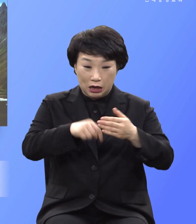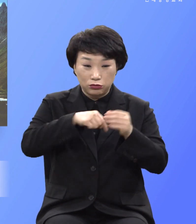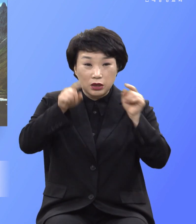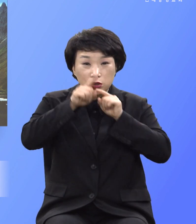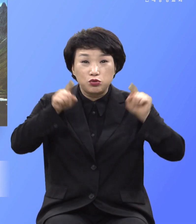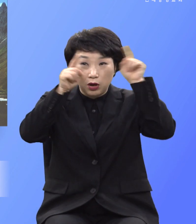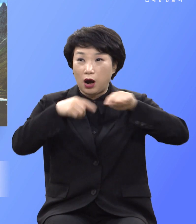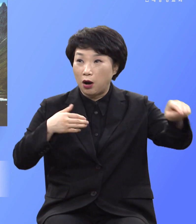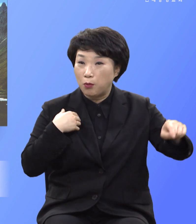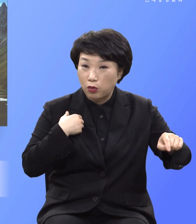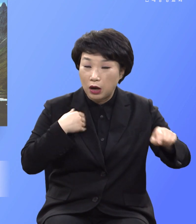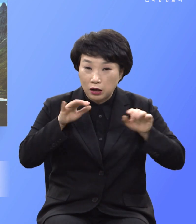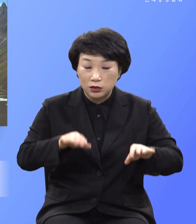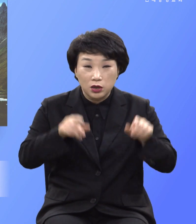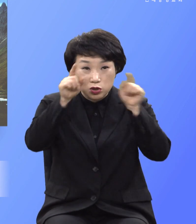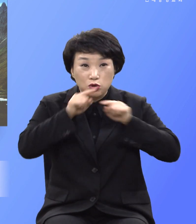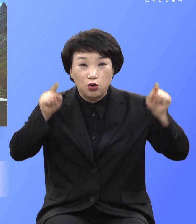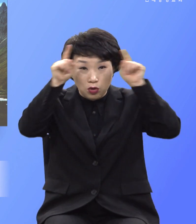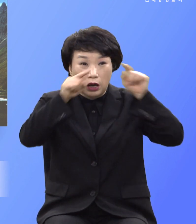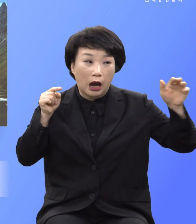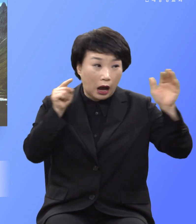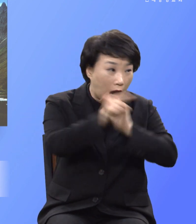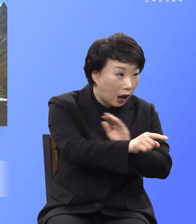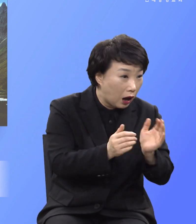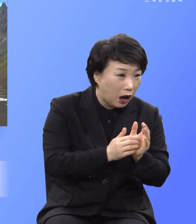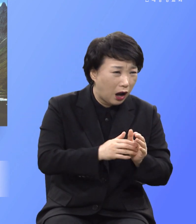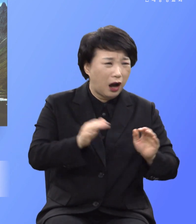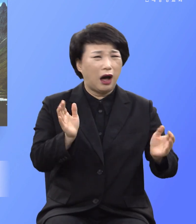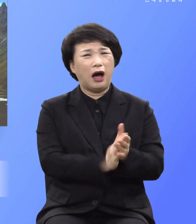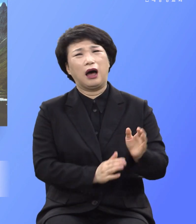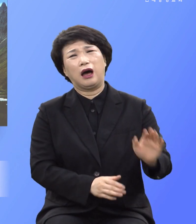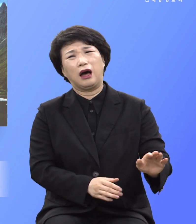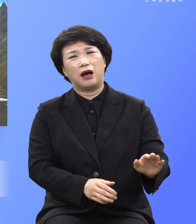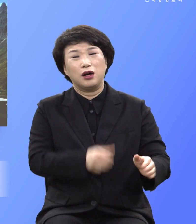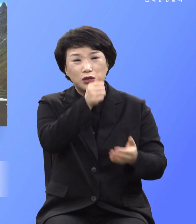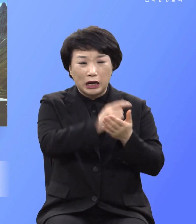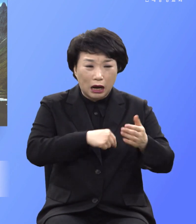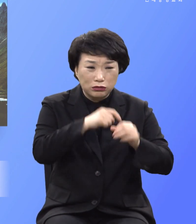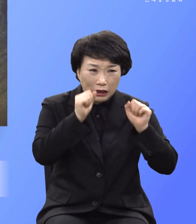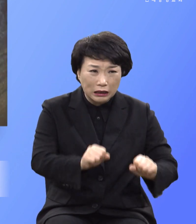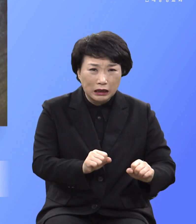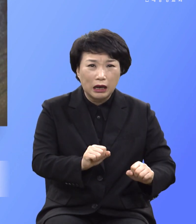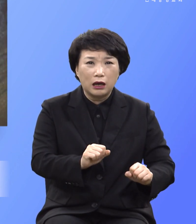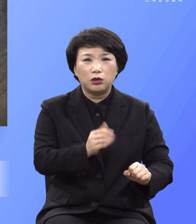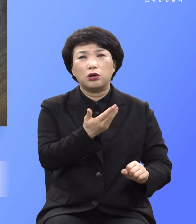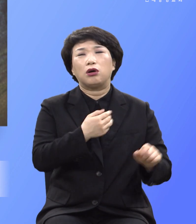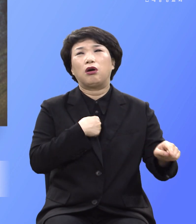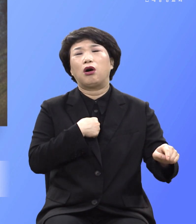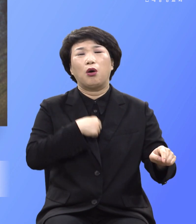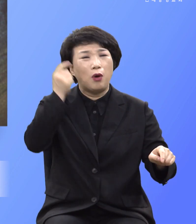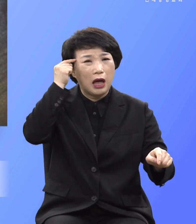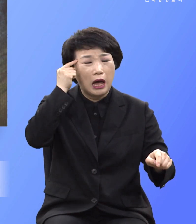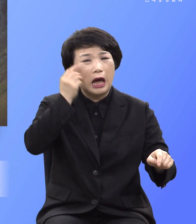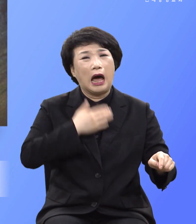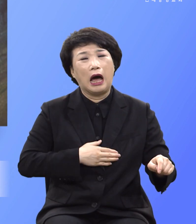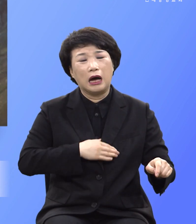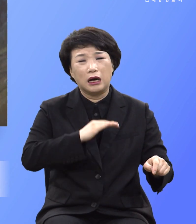걸 몰랐는데 지옥 가보니까 드디어 내가 죄 아래에 있음을 알았다 이 말입니다 우리는 실수하지 말아야 합니다